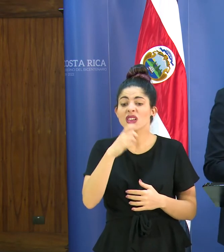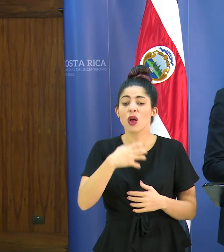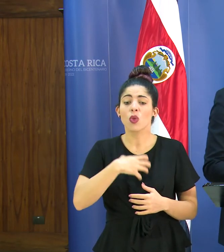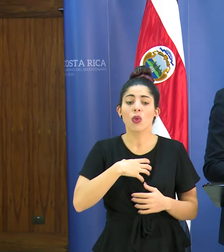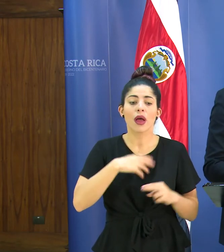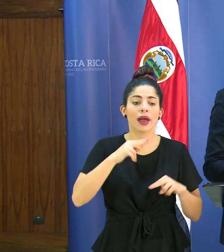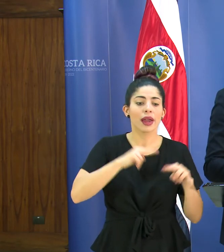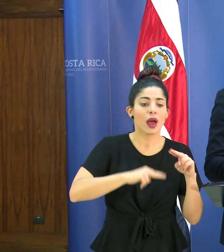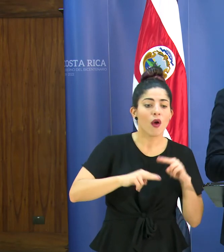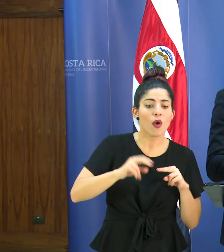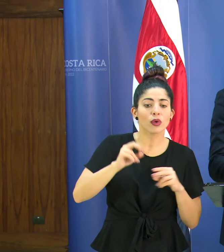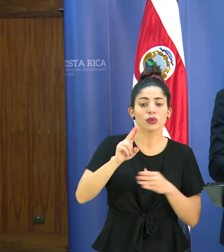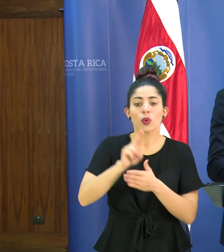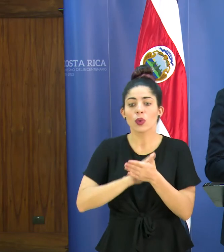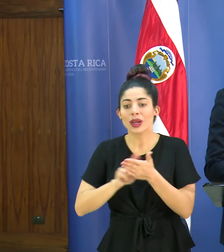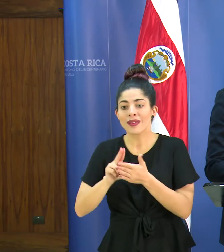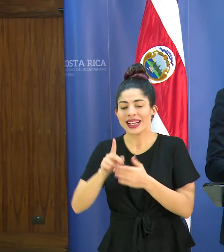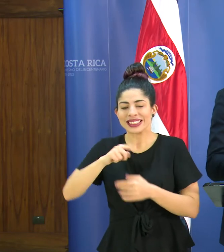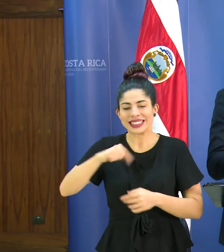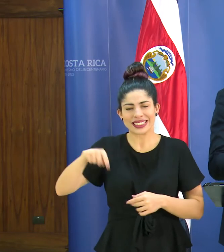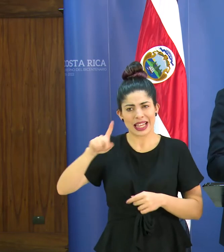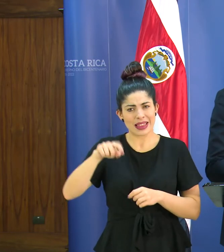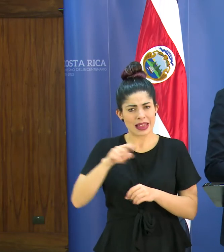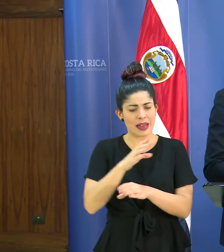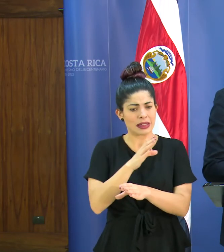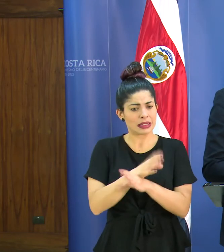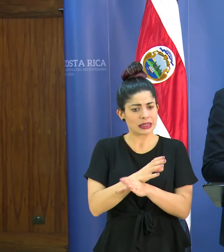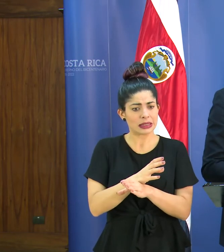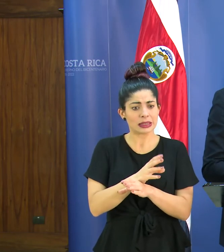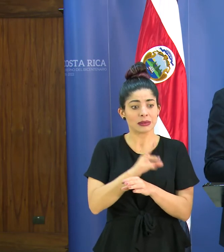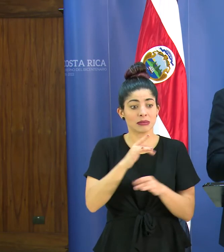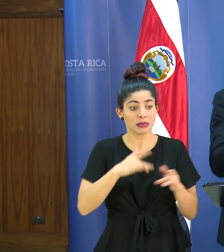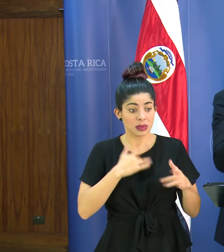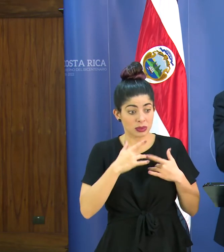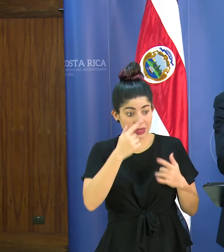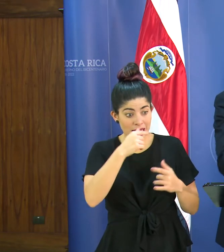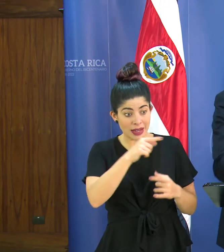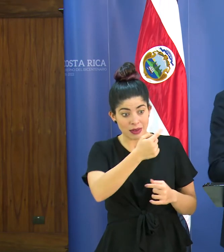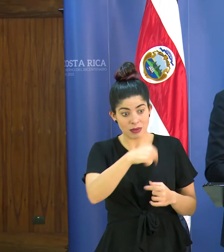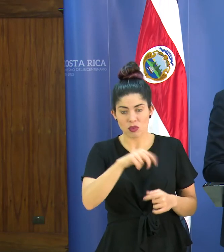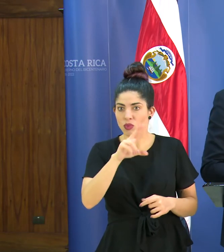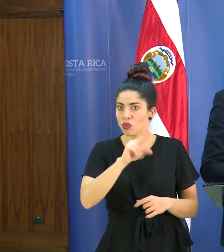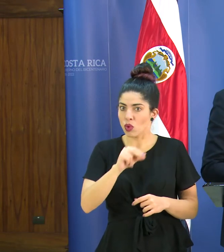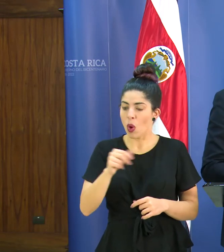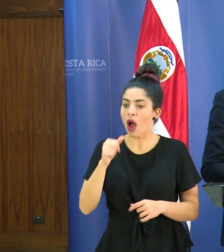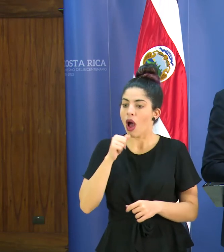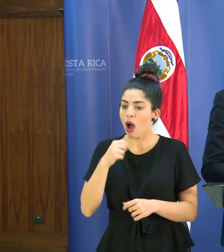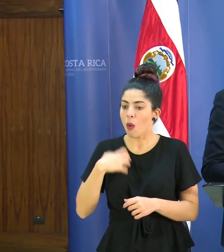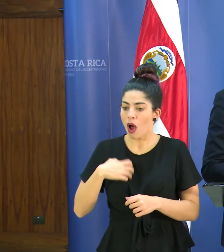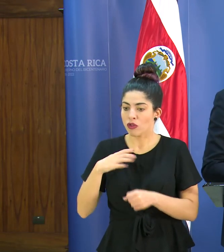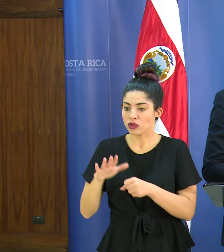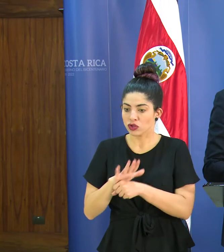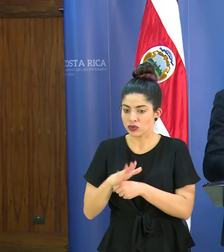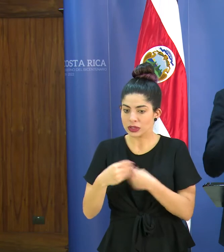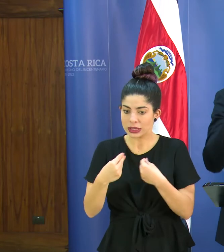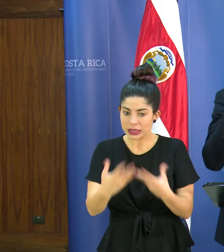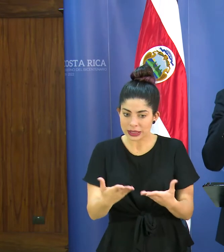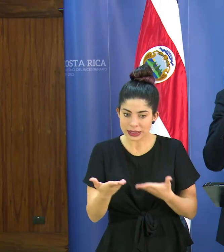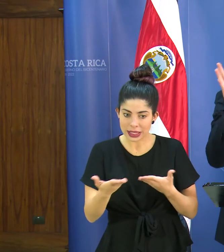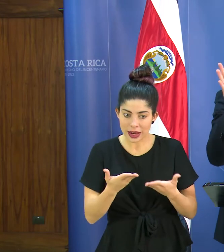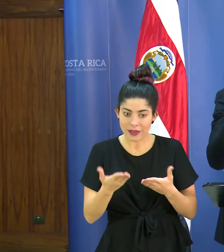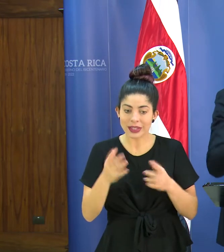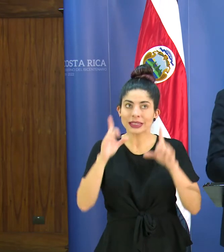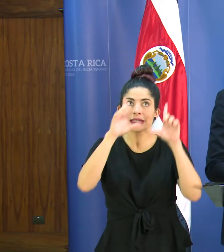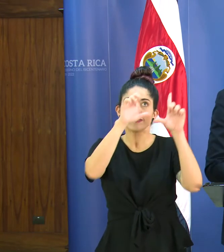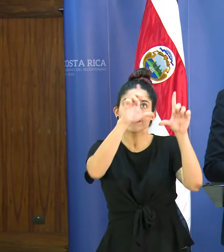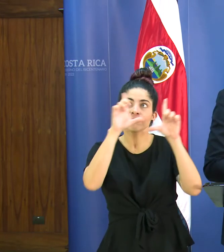establecimientos de las universidades tienen que velar porque no haya gente con síntomas respiratorios porque tengan el agua y el jabón disponibles en los servicios porque tengan